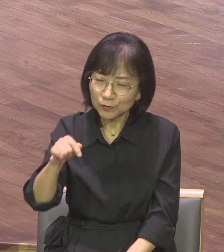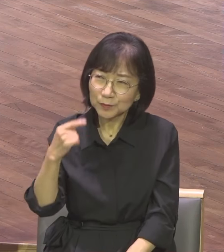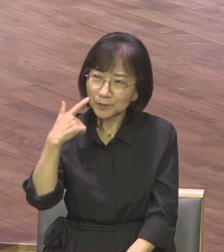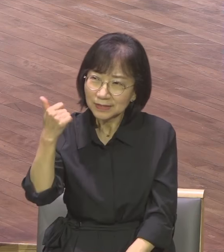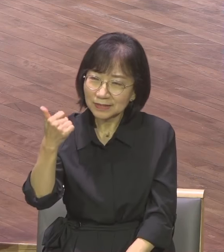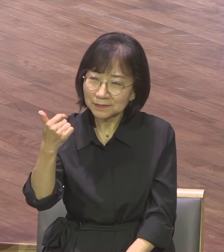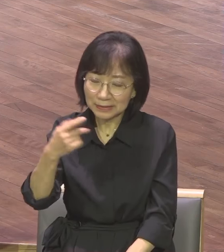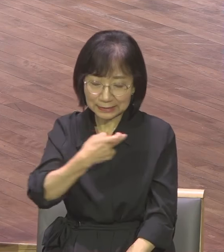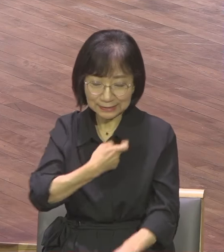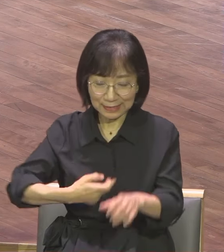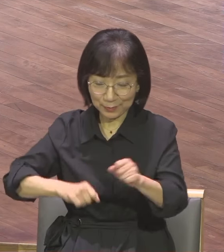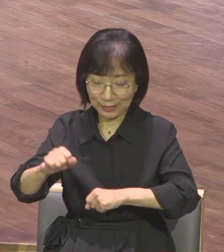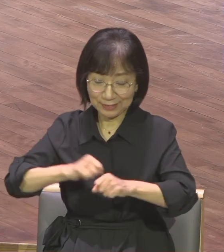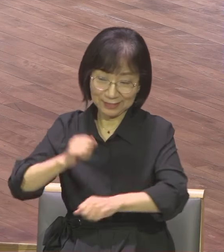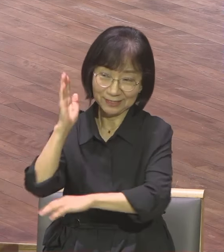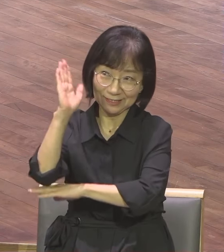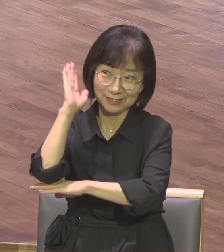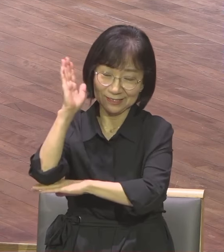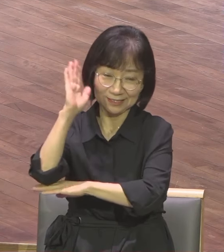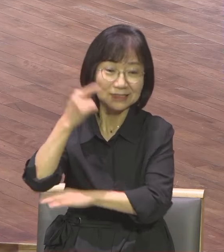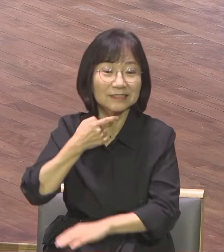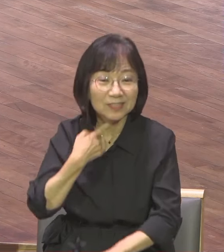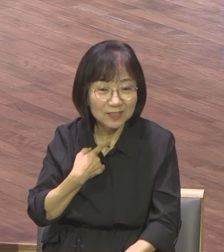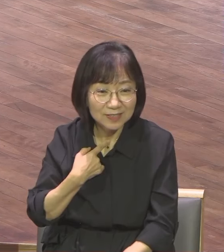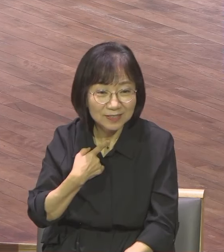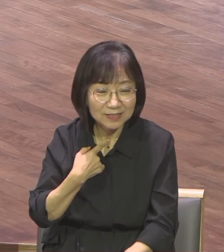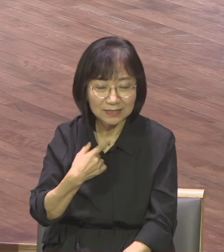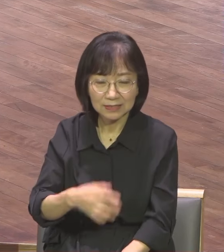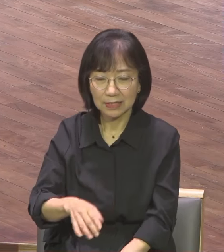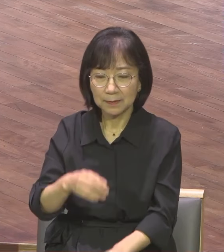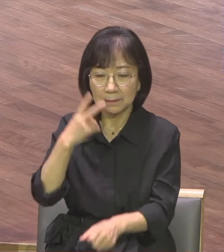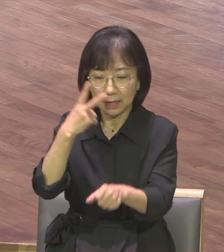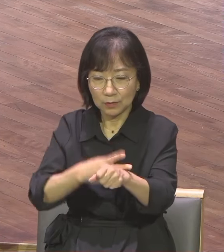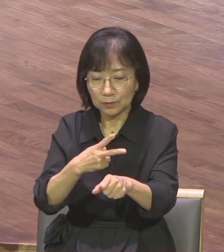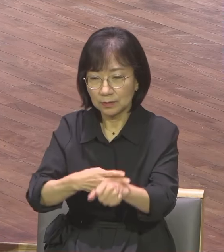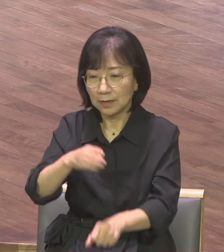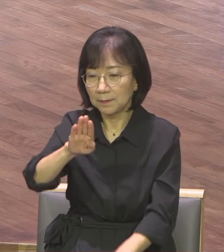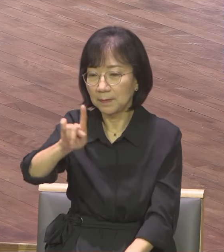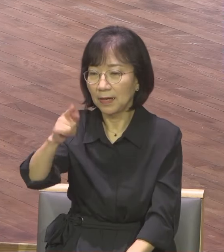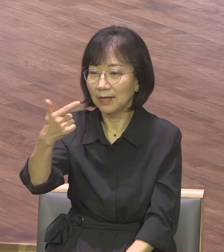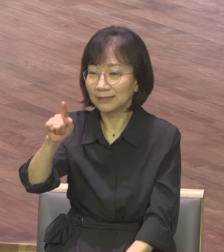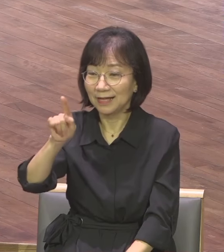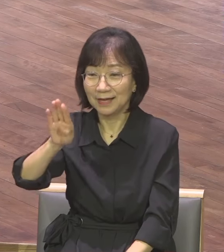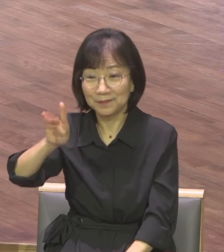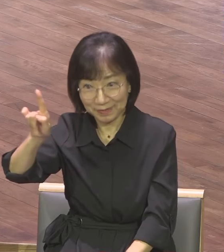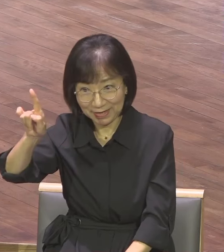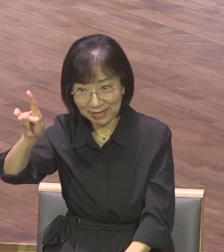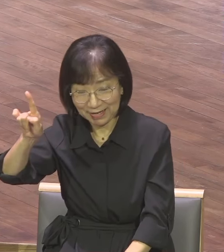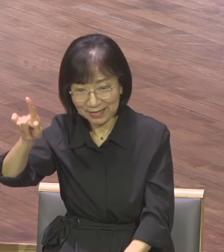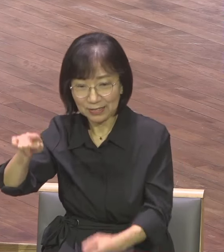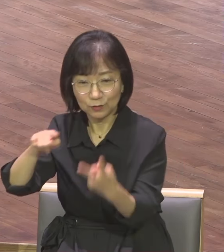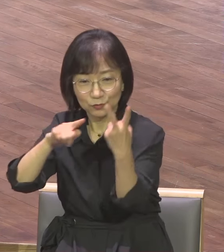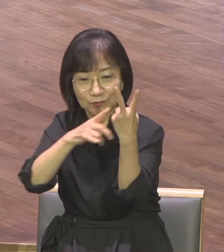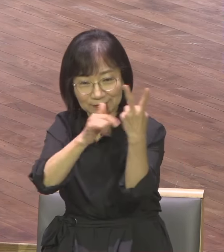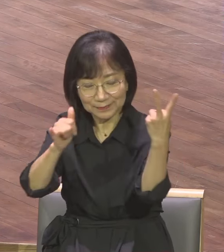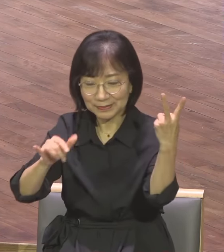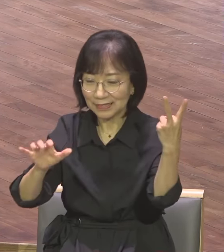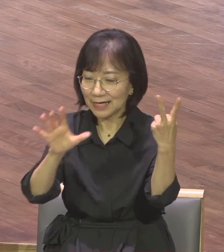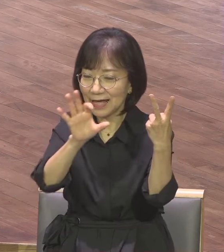13장에 보니까 바울과 바나바가 드디어 안디옥교에서 파송받습니다 구부로에 갑니다 그를 배를